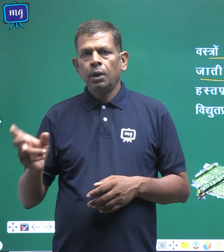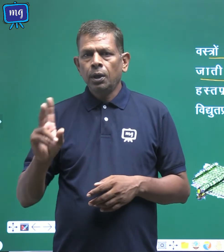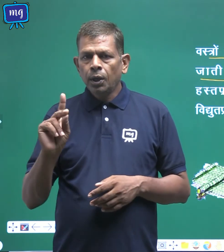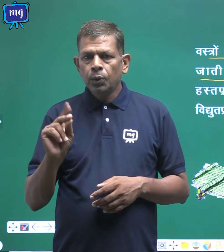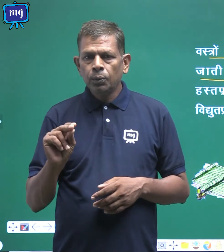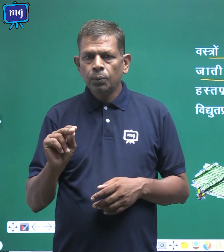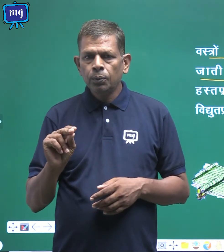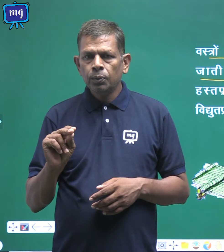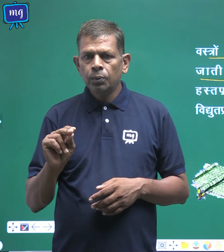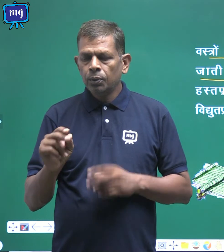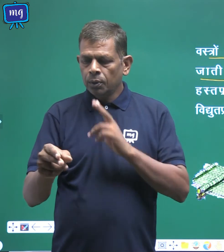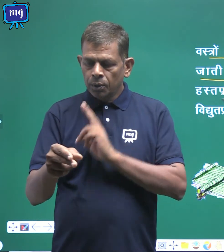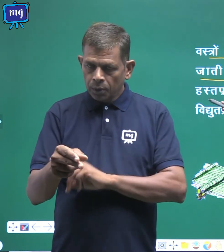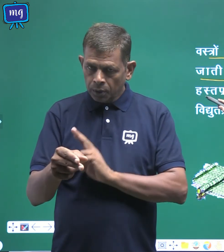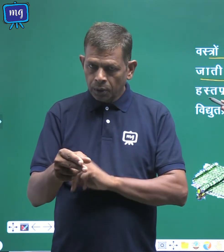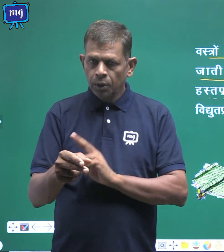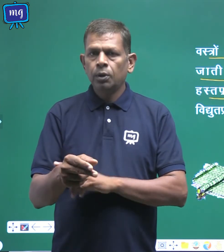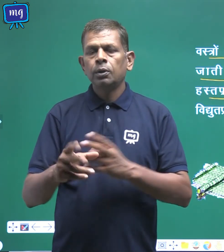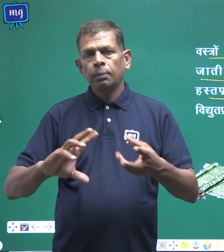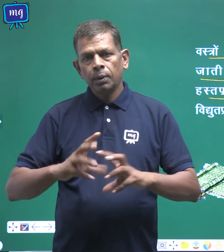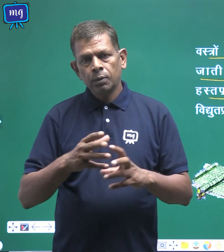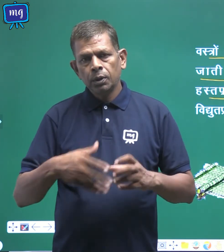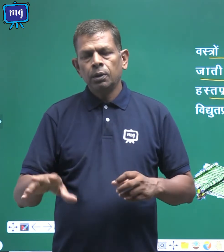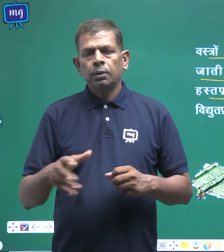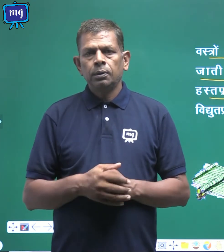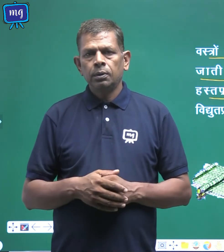तो हस्त प्रचलित होते हैं